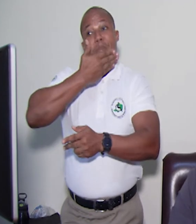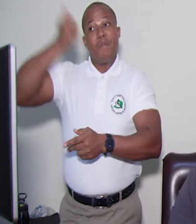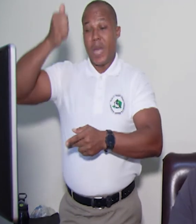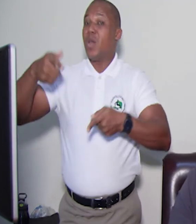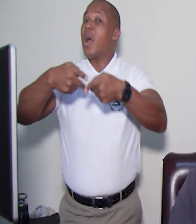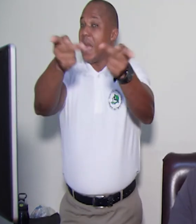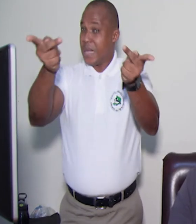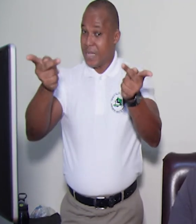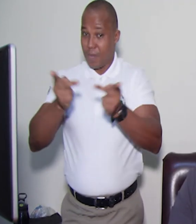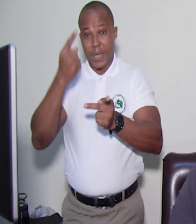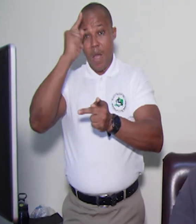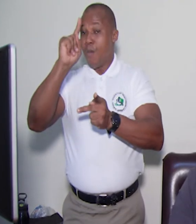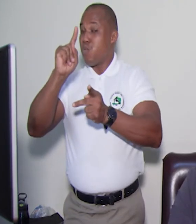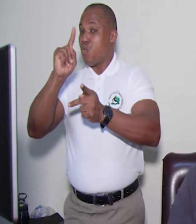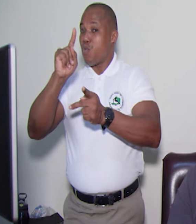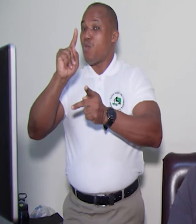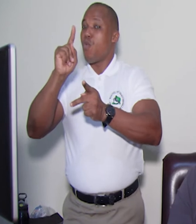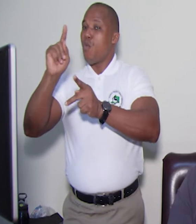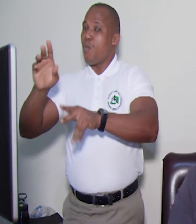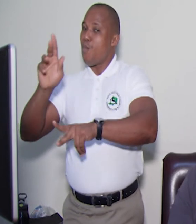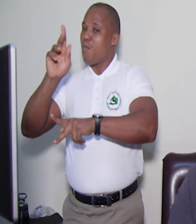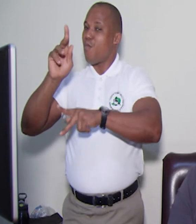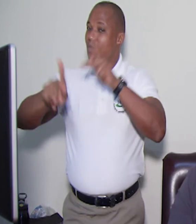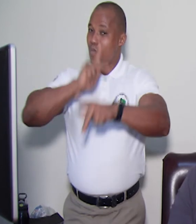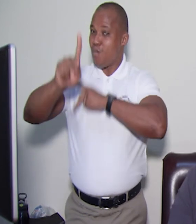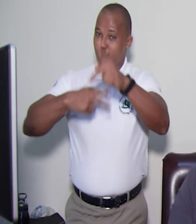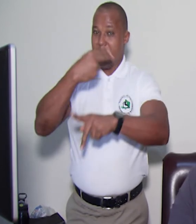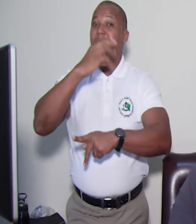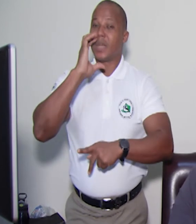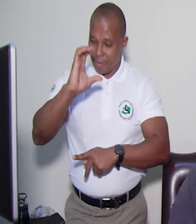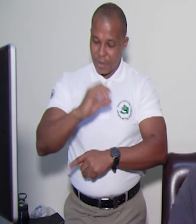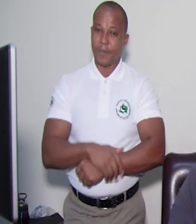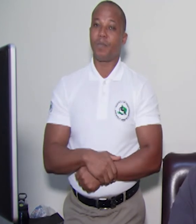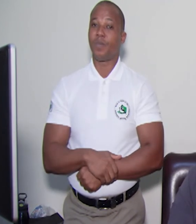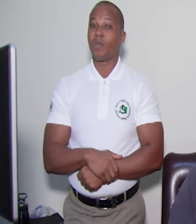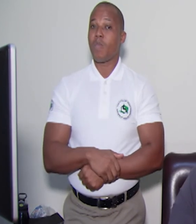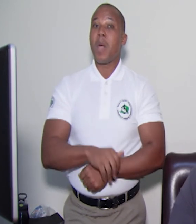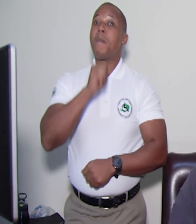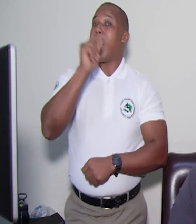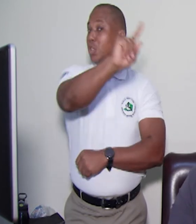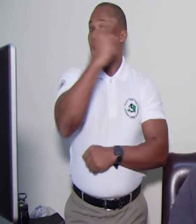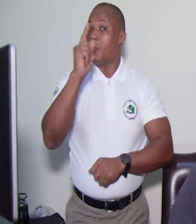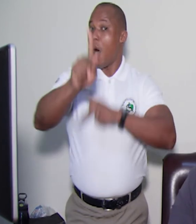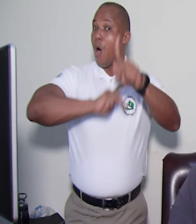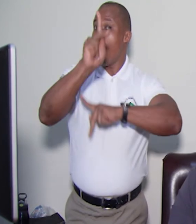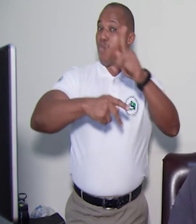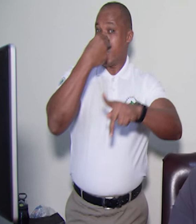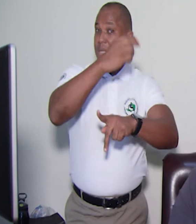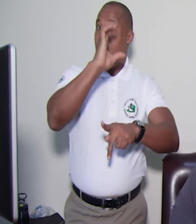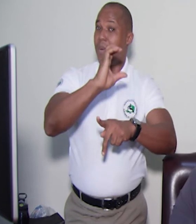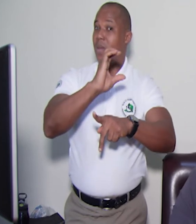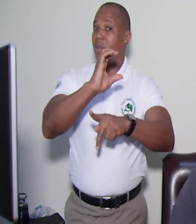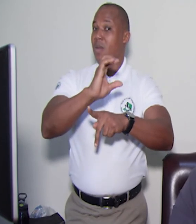interview sa, pou nou di ke, se pas selman moun ki pandikape, ki fe de zot. Gen pil moun noue an wowa,